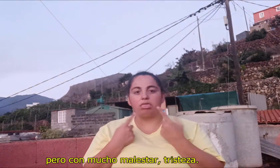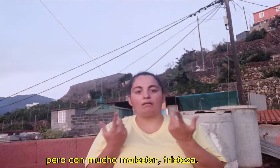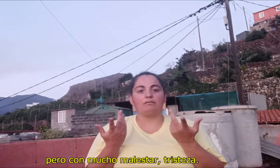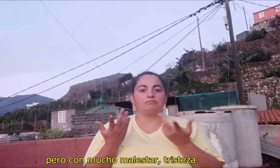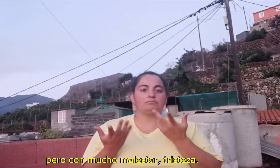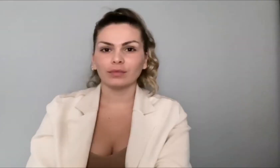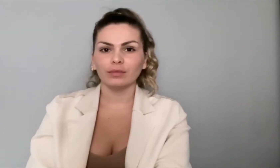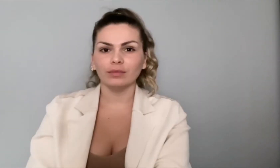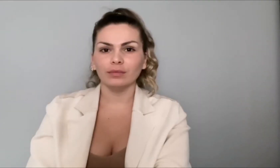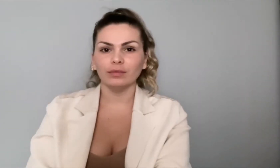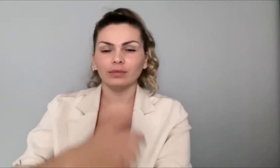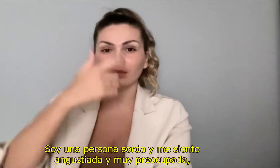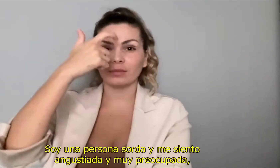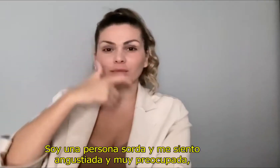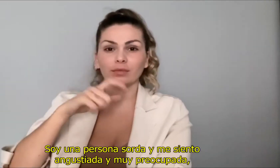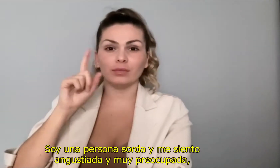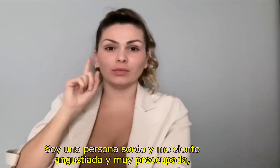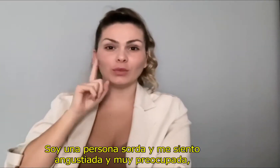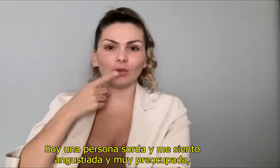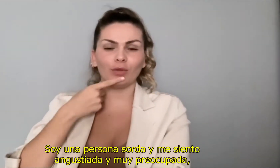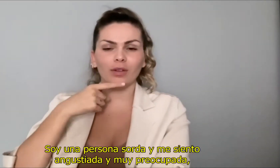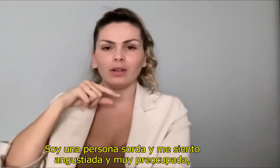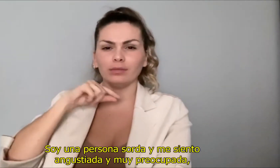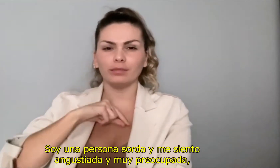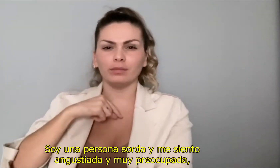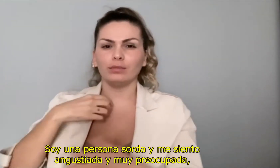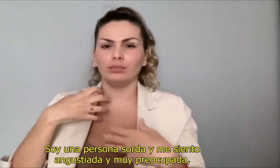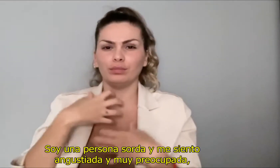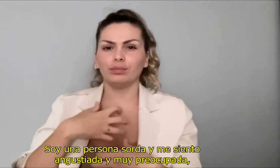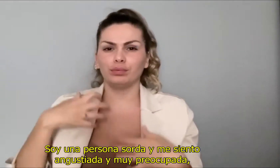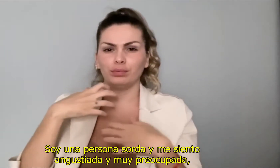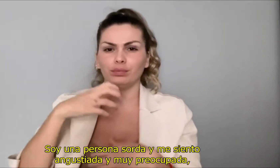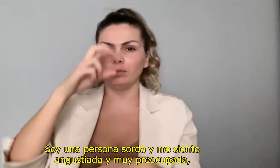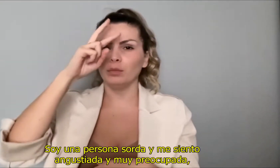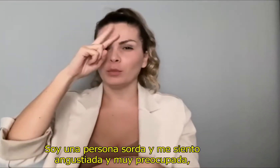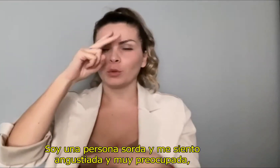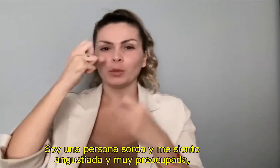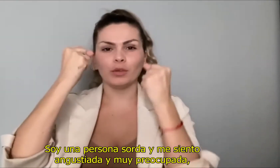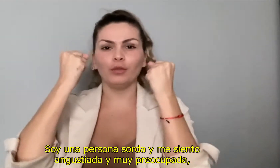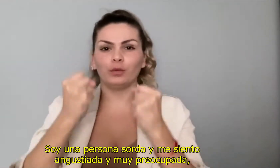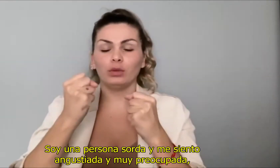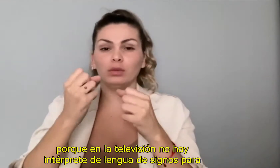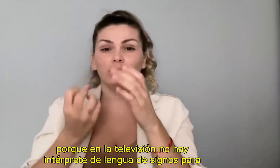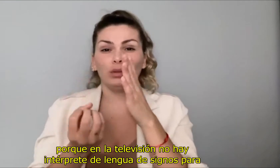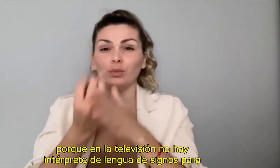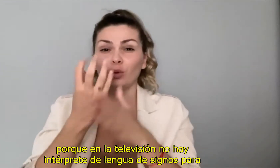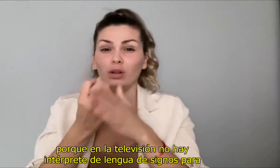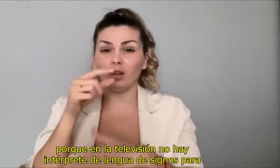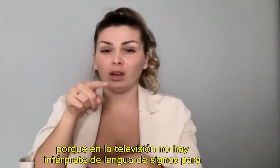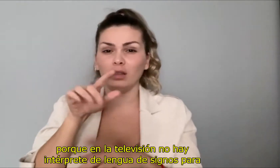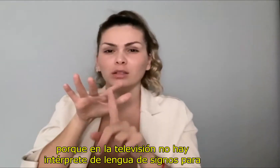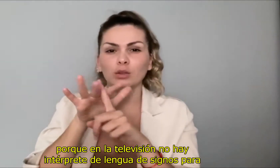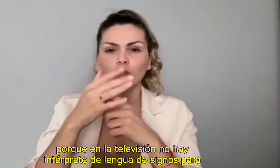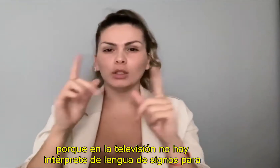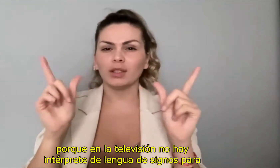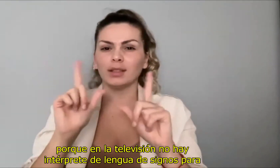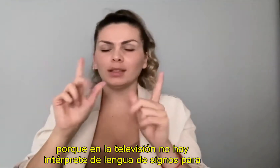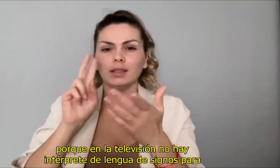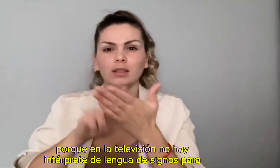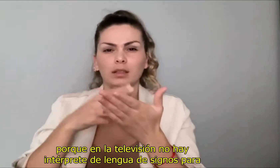Soy una persona sorda y me siento angustiada y muy preocupada porque en la televisión no hay intérprete de lengua de